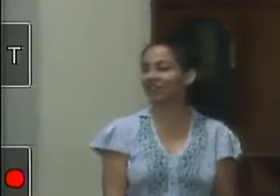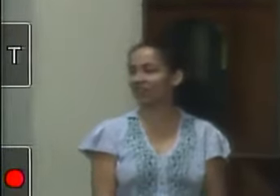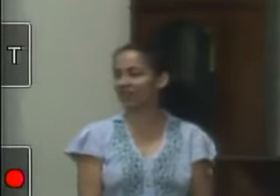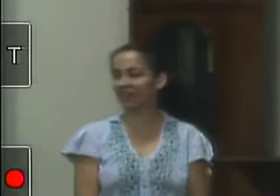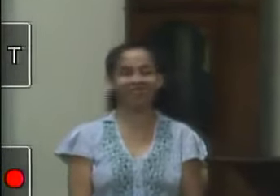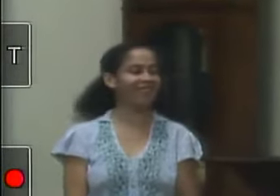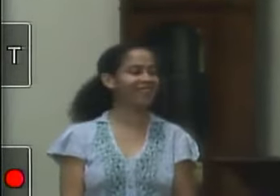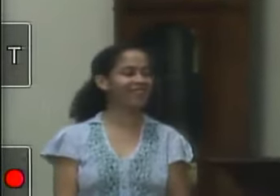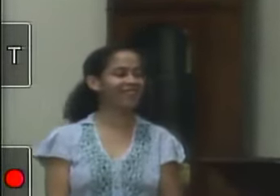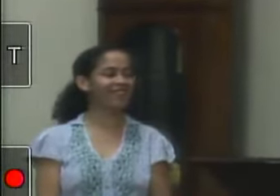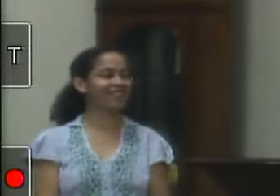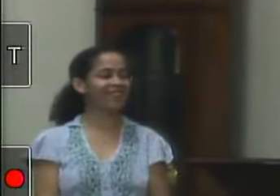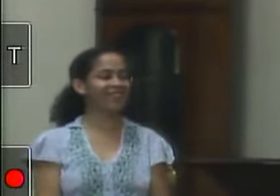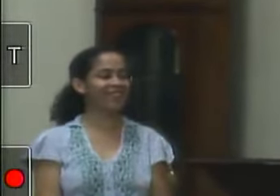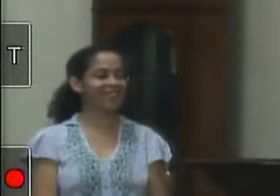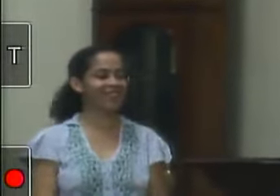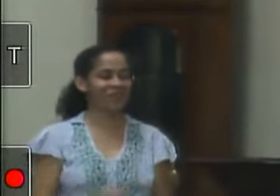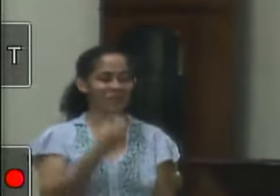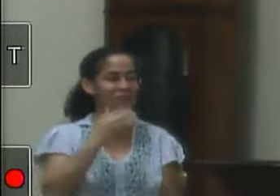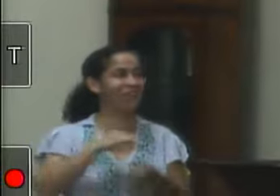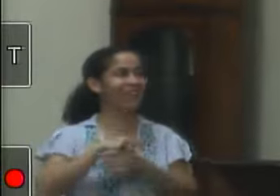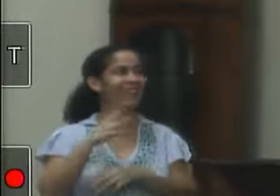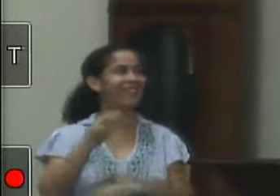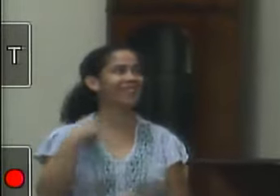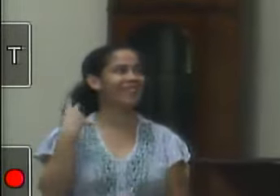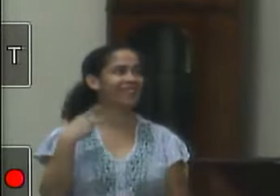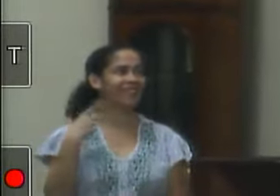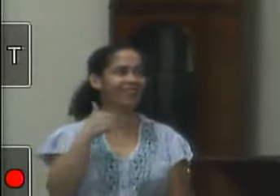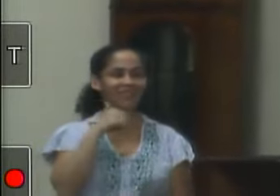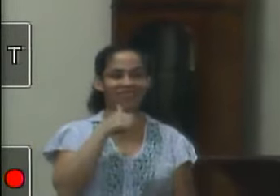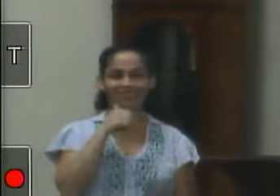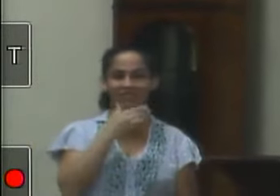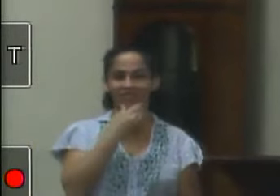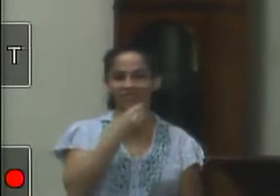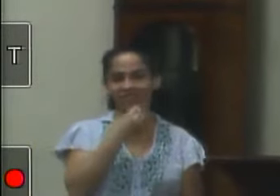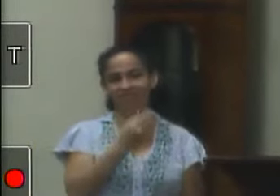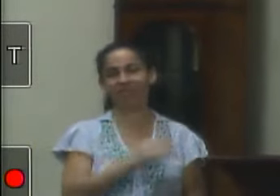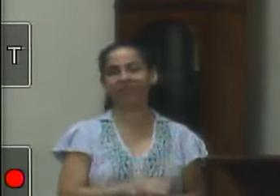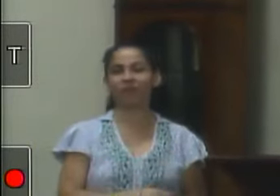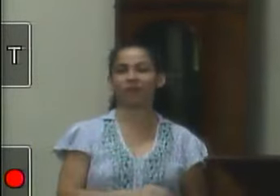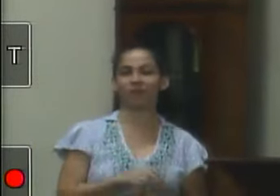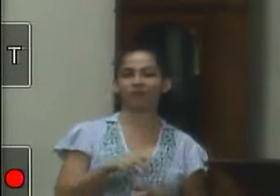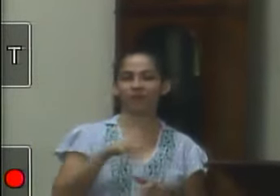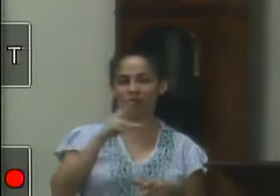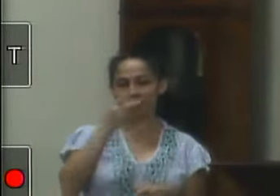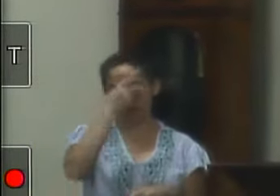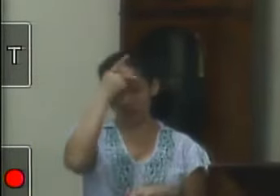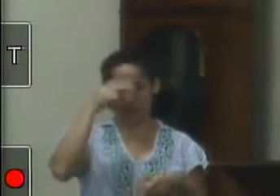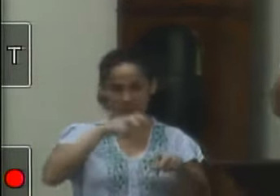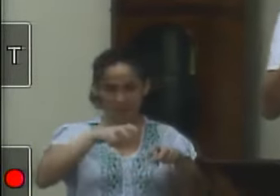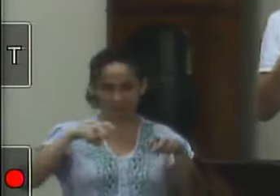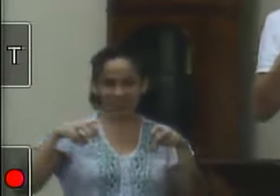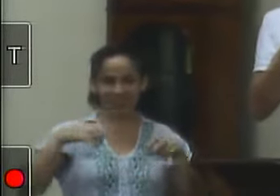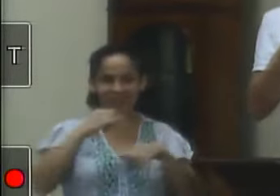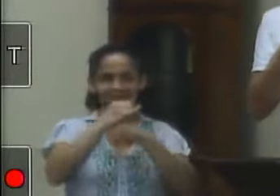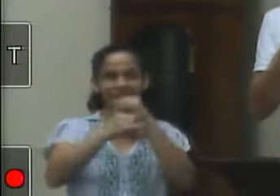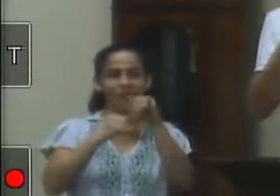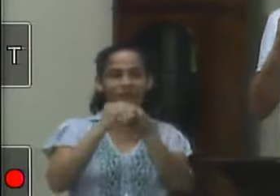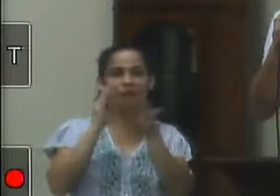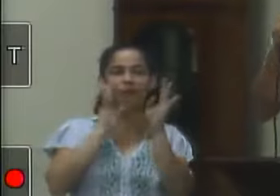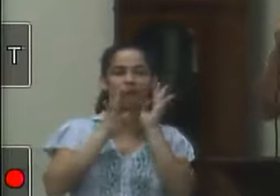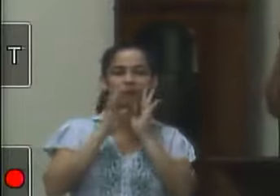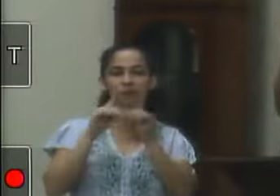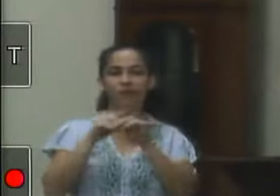Obrigada. Boa noite, senhores vereadores, a mesa, assistência, internautas que